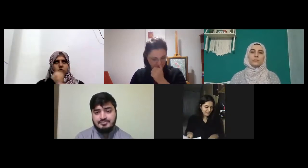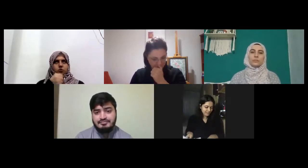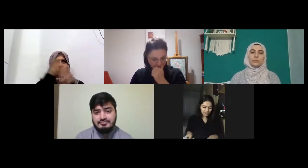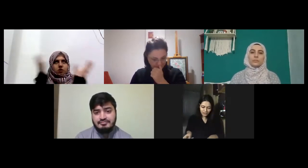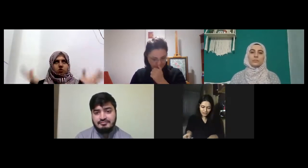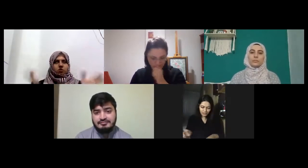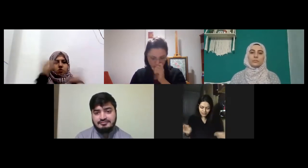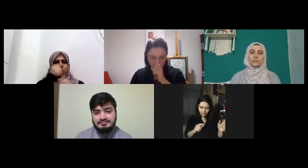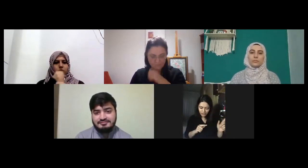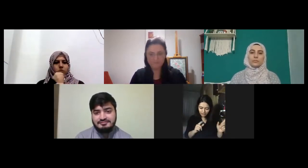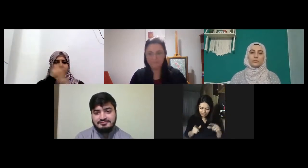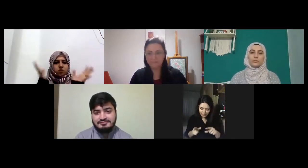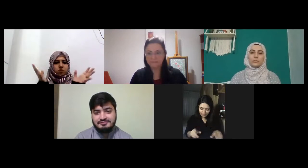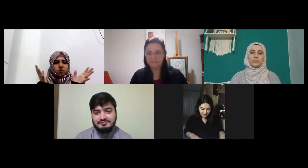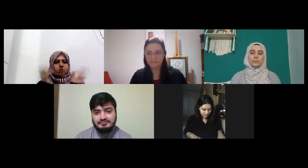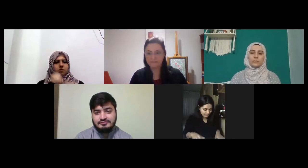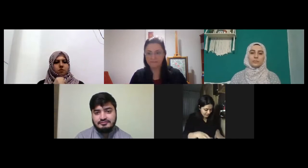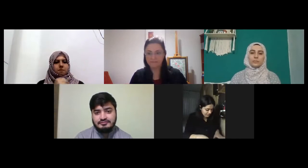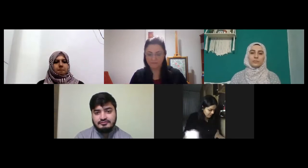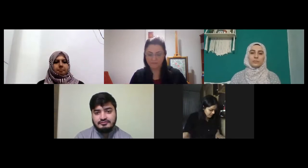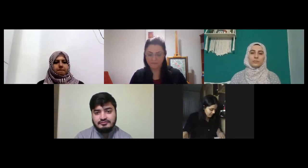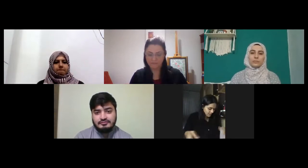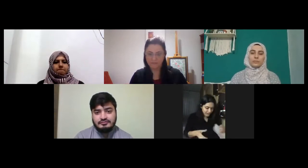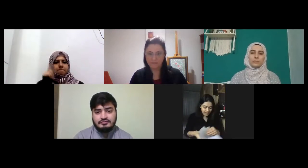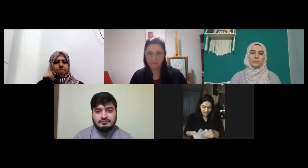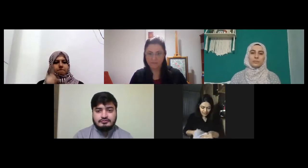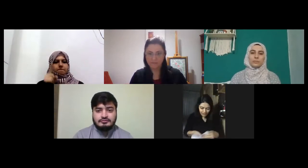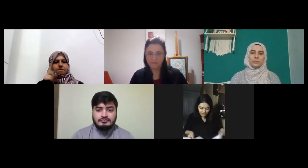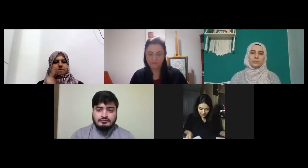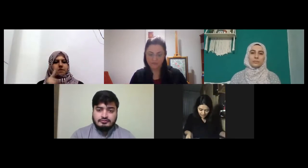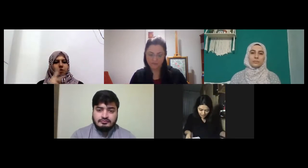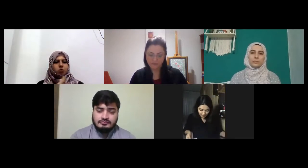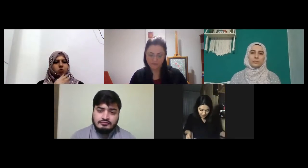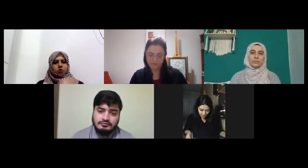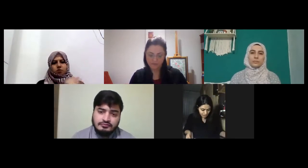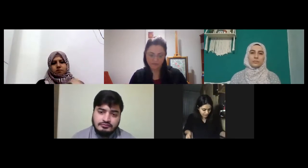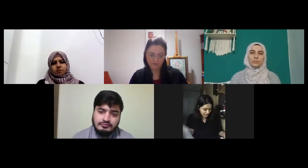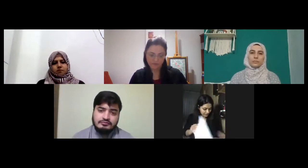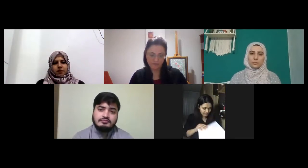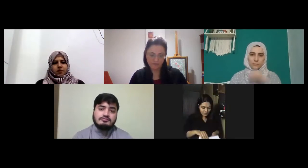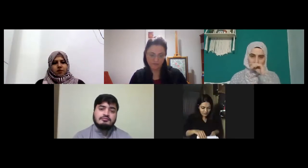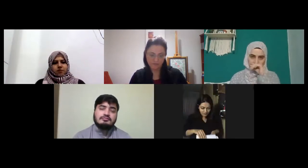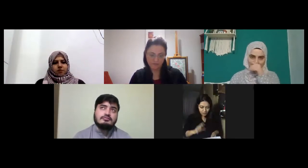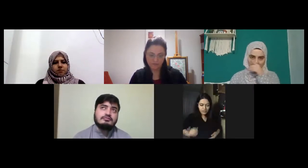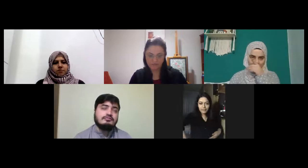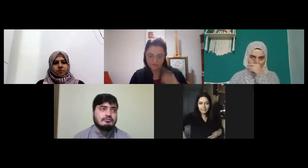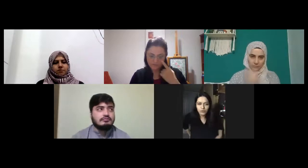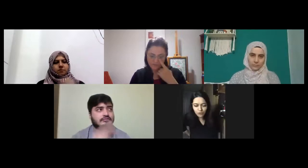tekrar etmiştik bir daha isterseniz edebilirim en başta kelimelerden hiç oralara gitmiyorum